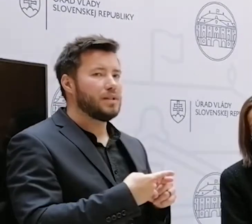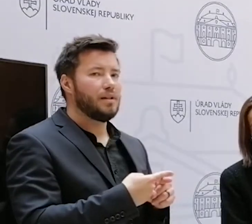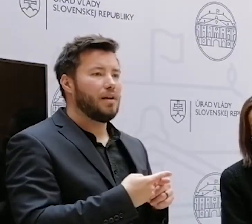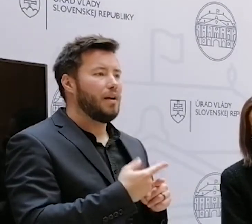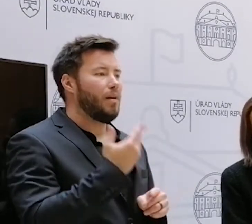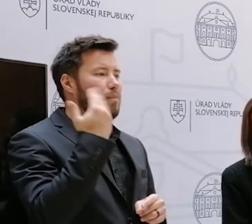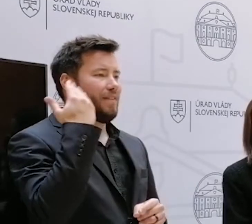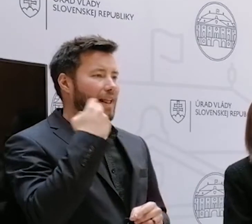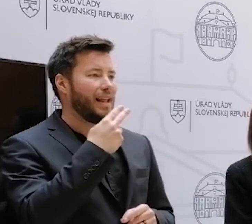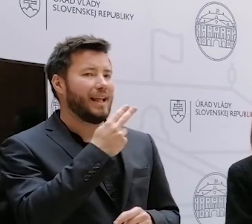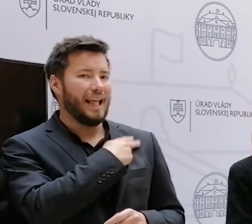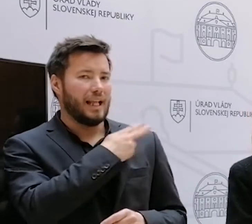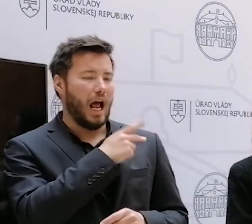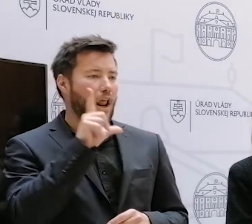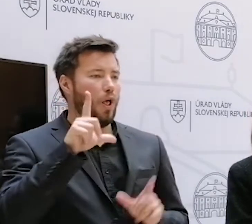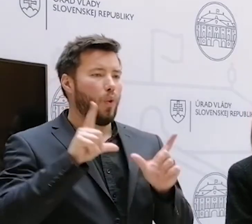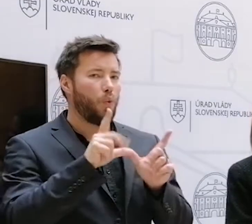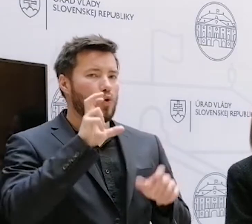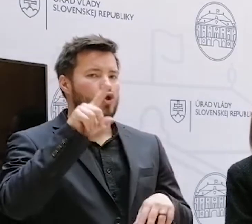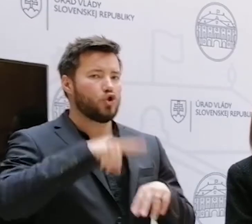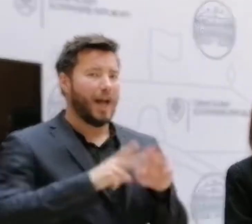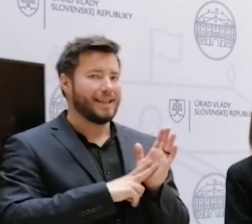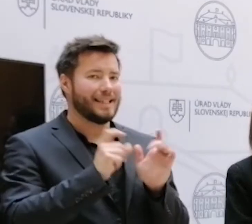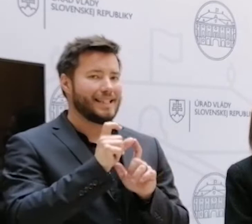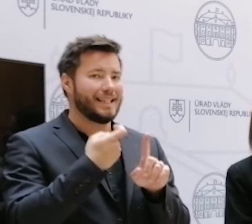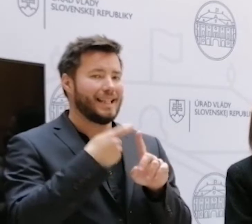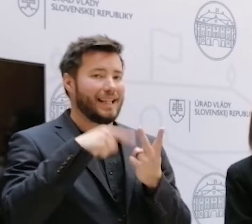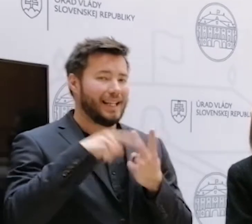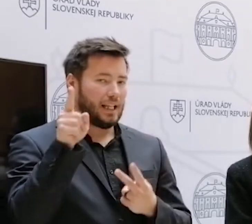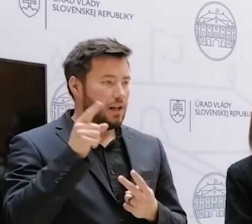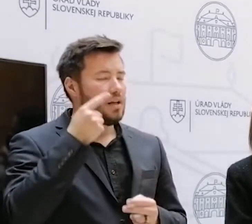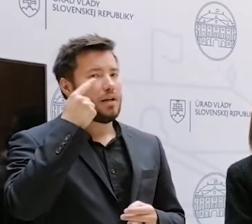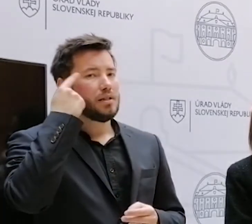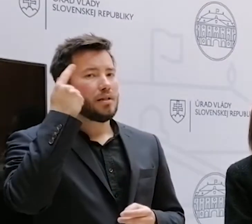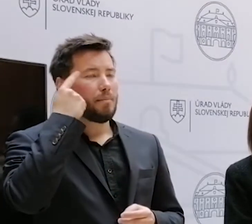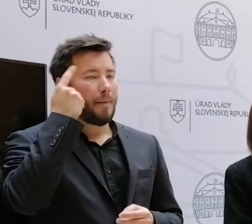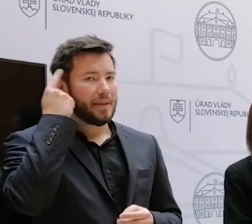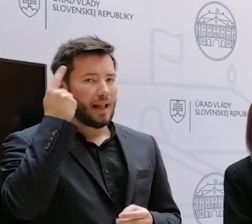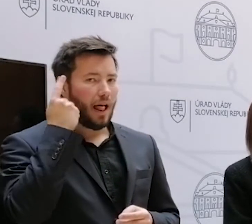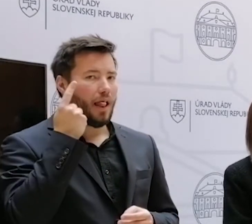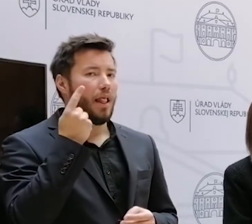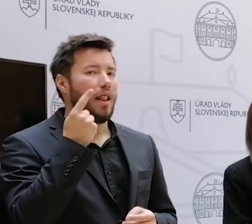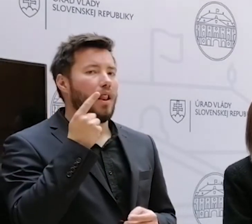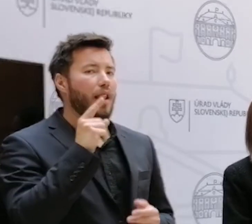Lučanským. O tom jeho telefóne, kde sa spomínalo jeho údajne, že chcel